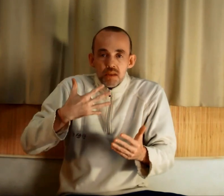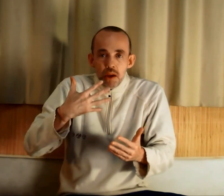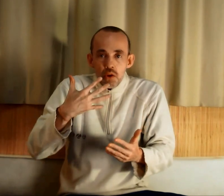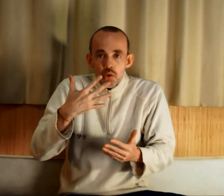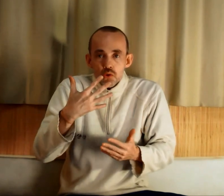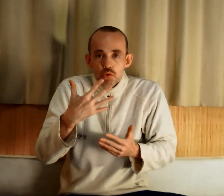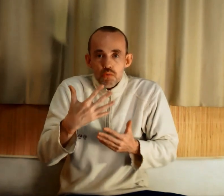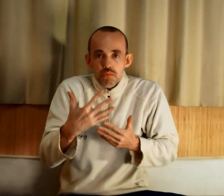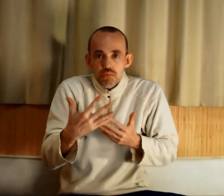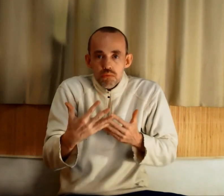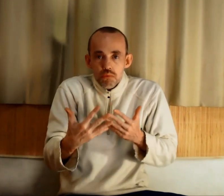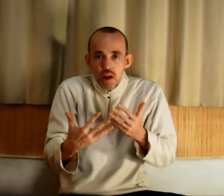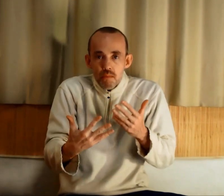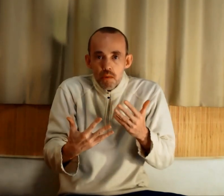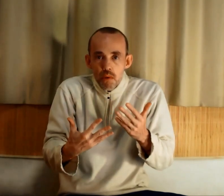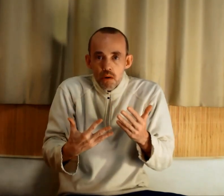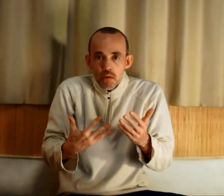expériences qu'au bout d'un moment,